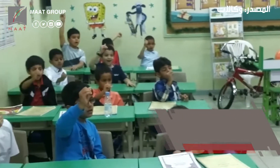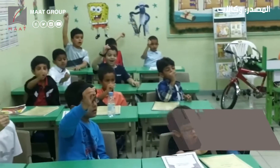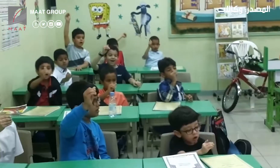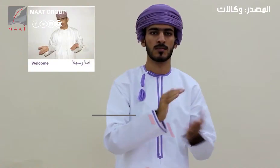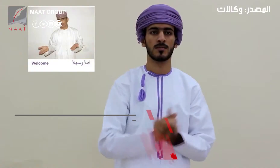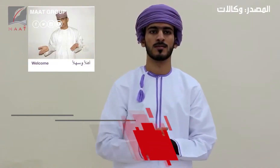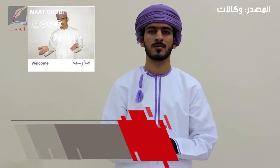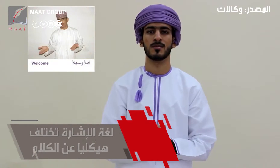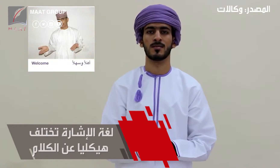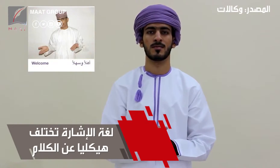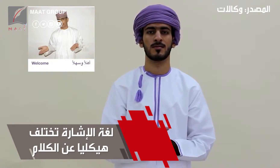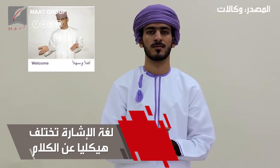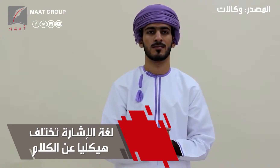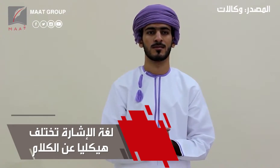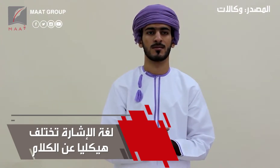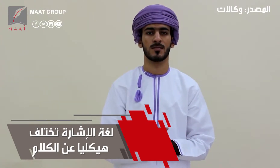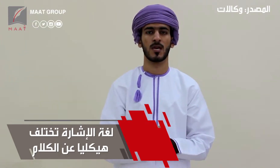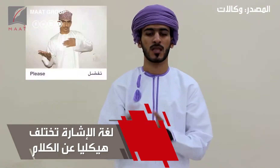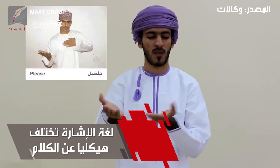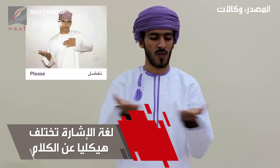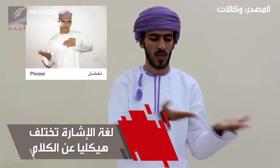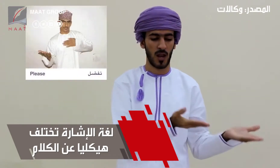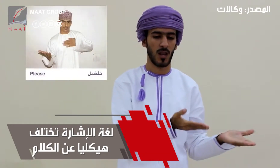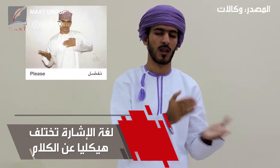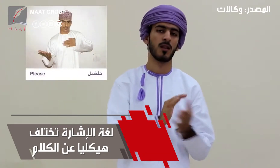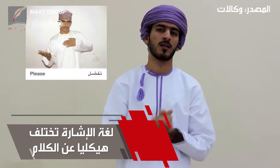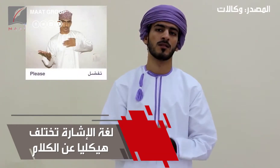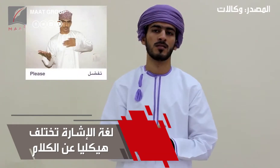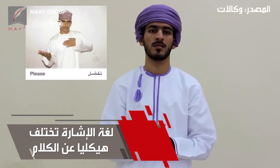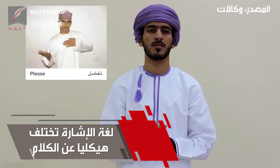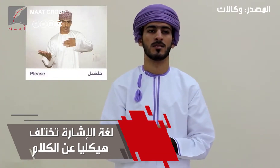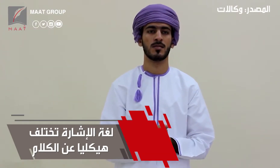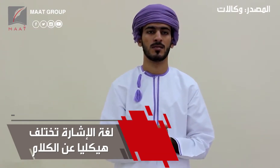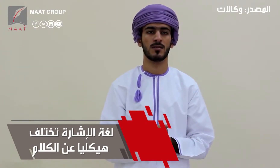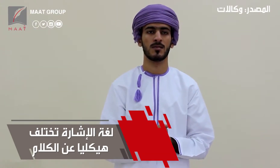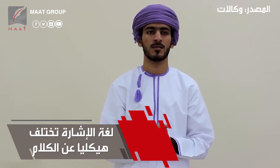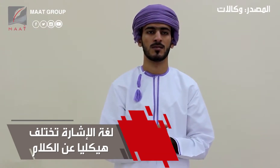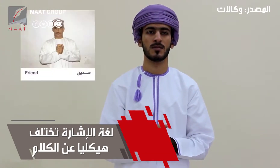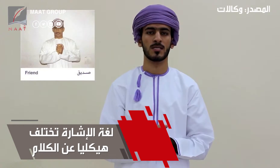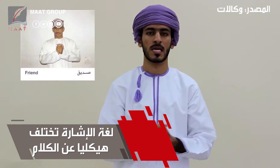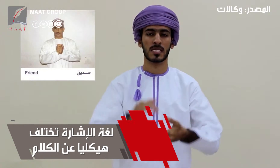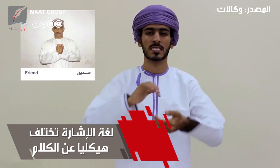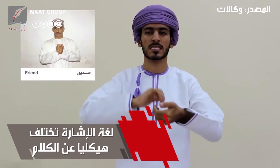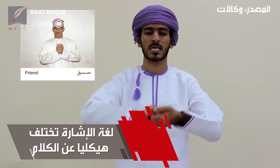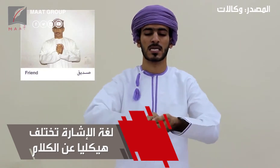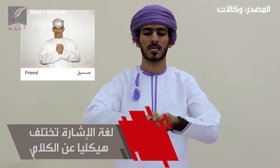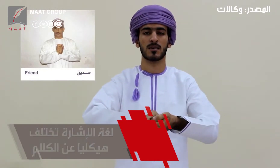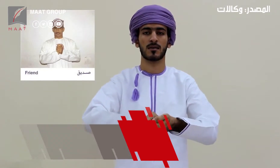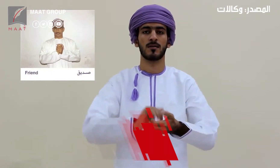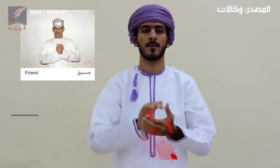لغات الإشارة بمثابة لغات طبيعية مكتمرة الملامح رغم اختلافها هيكليا عن لغات الكلام